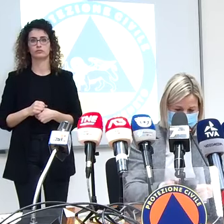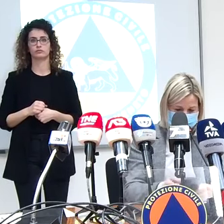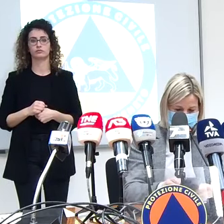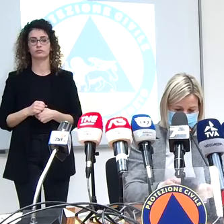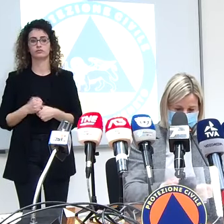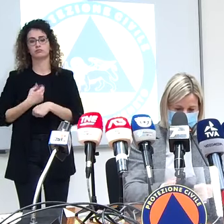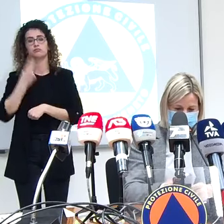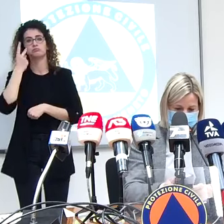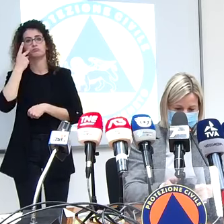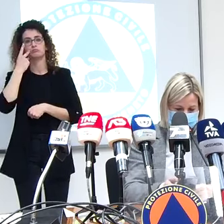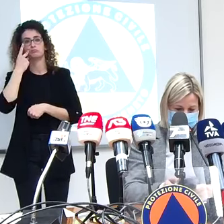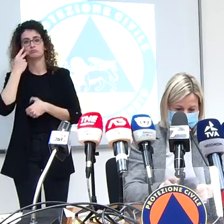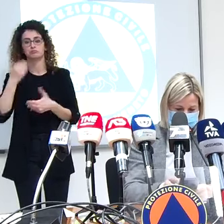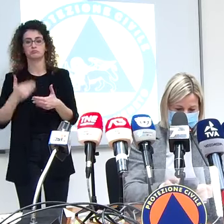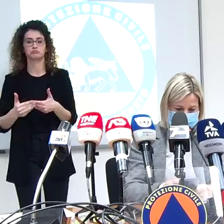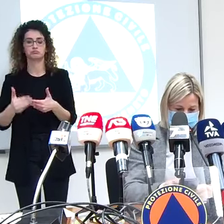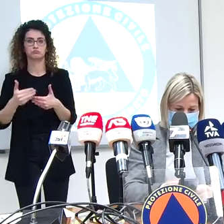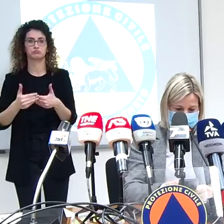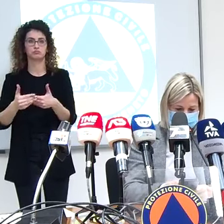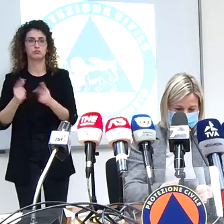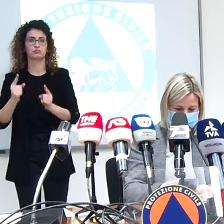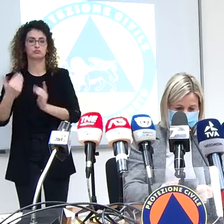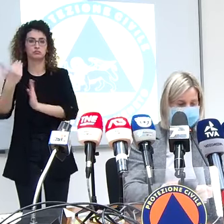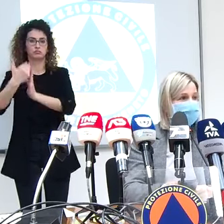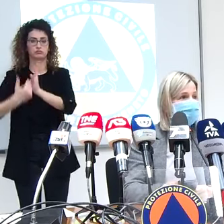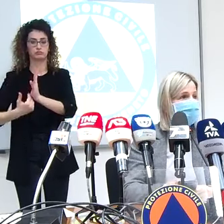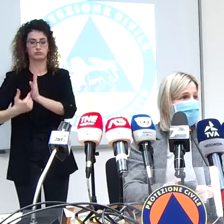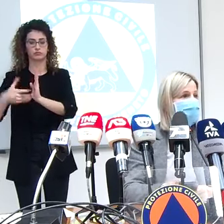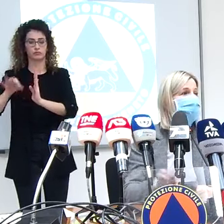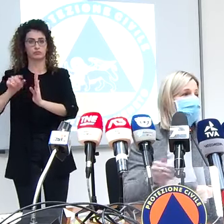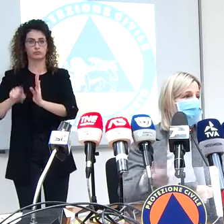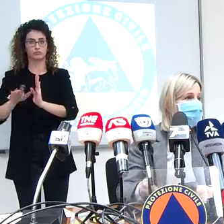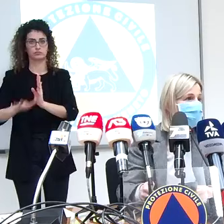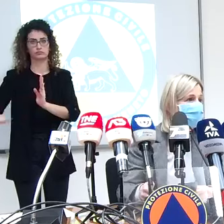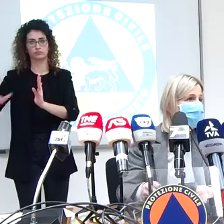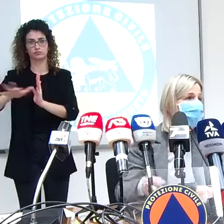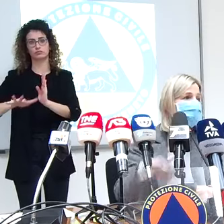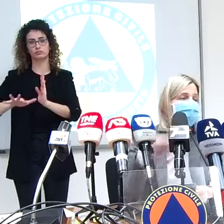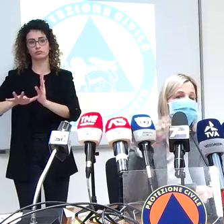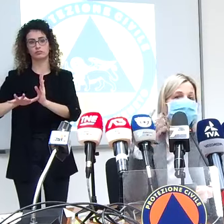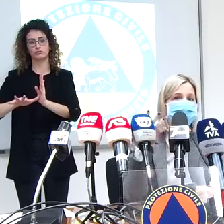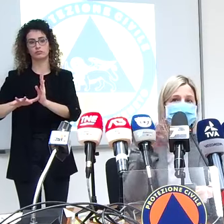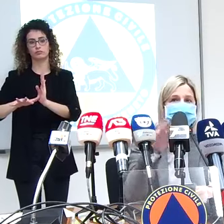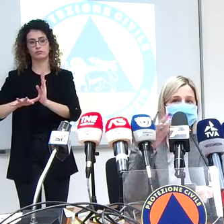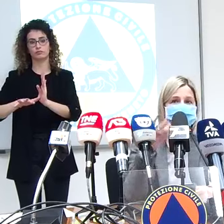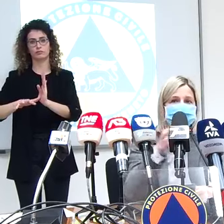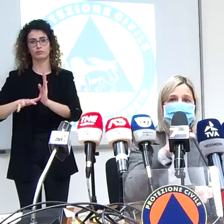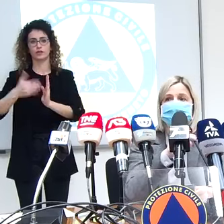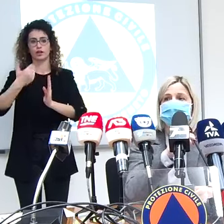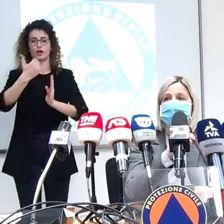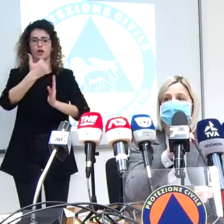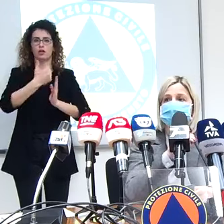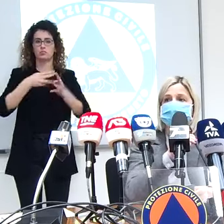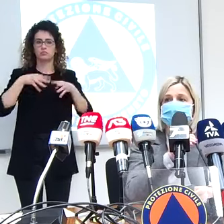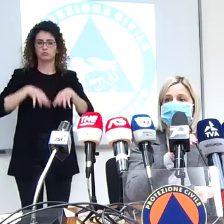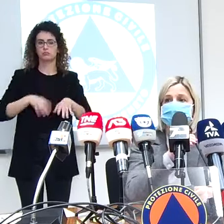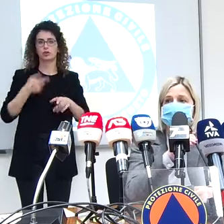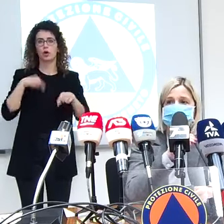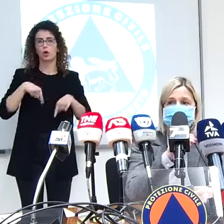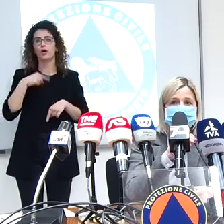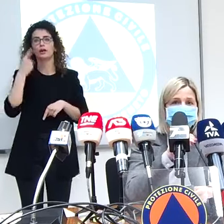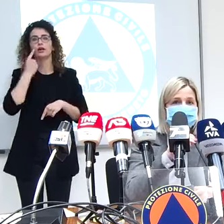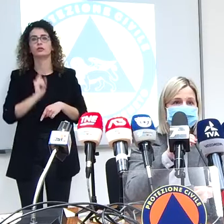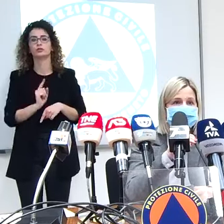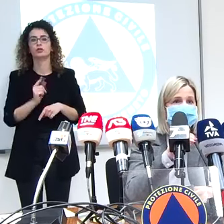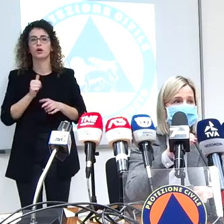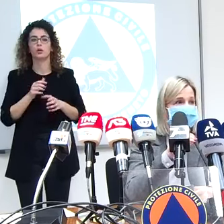vedremo poi insomma in base ai criteri che ne emergeranno sulla suddivisione su un potenziale insomma adesso noi non sappiamo quanto può